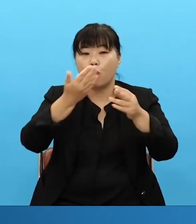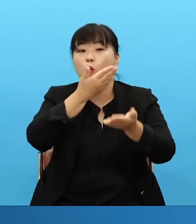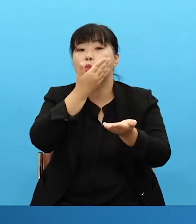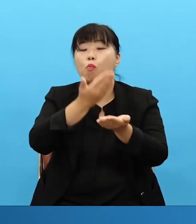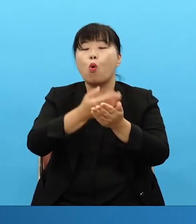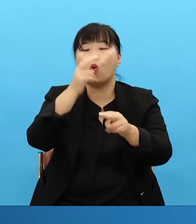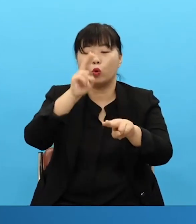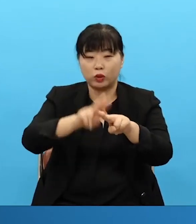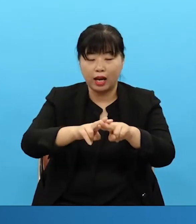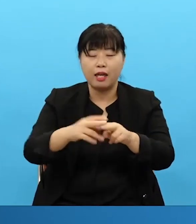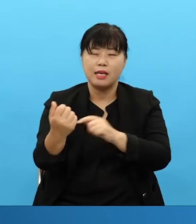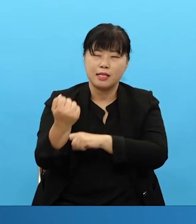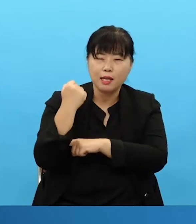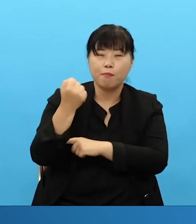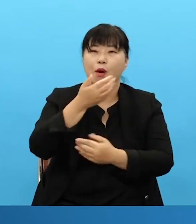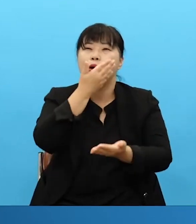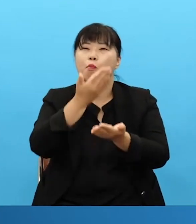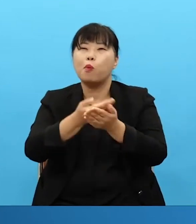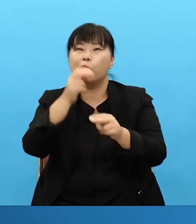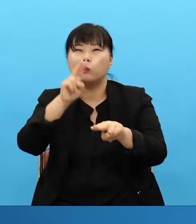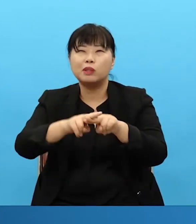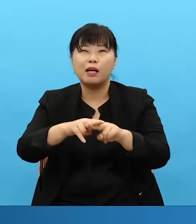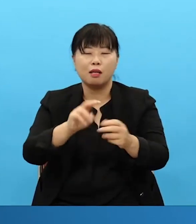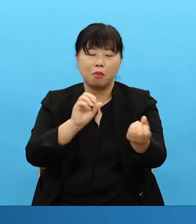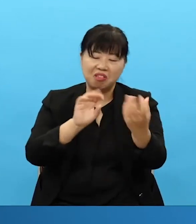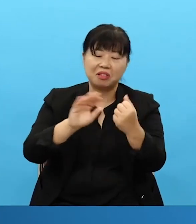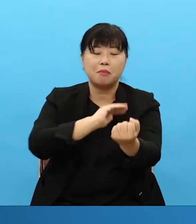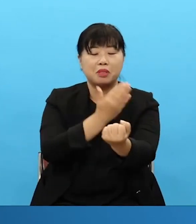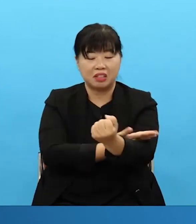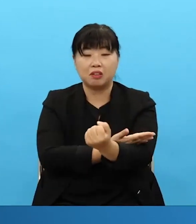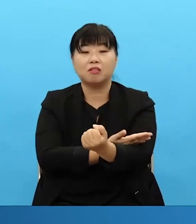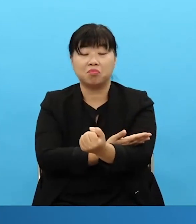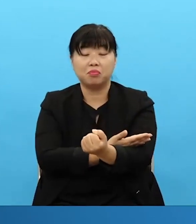And so this year when I made the lyrics I didn't have a competition for the composition.